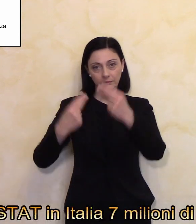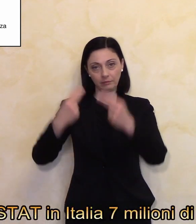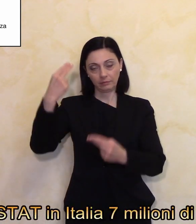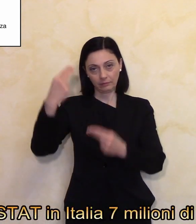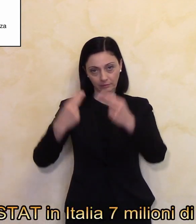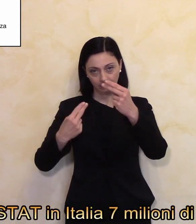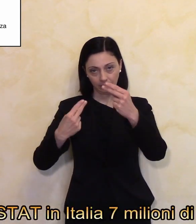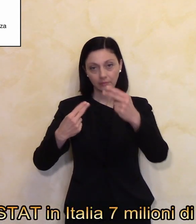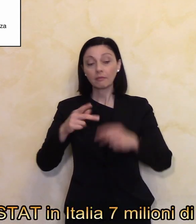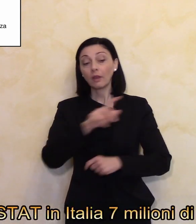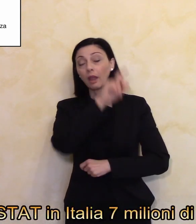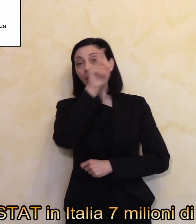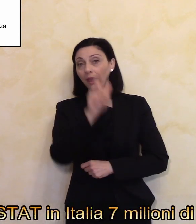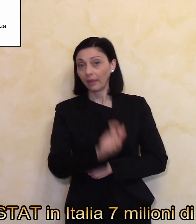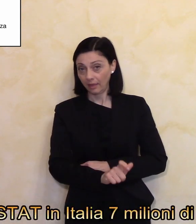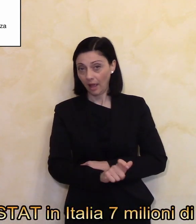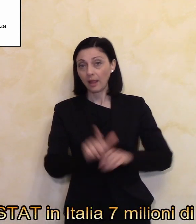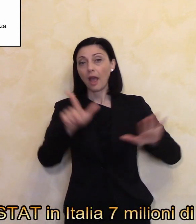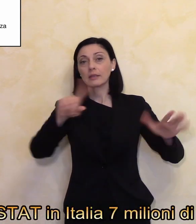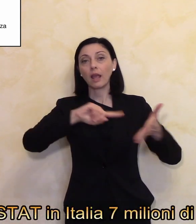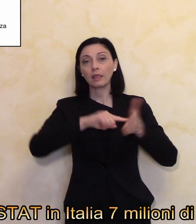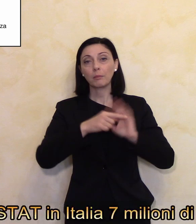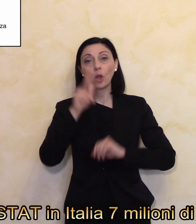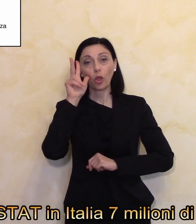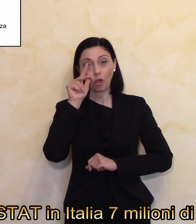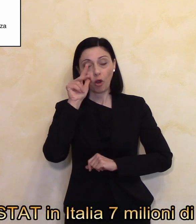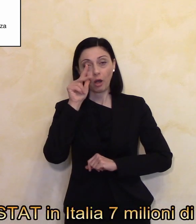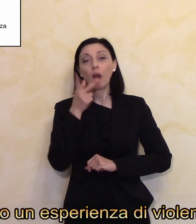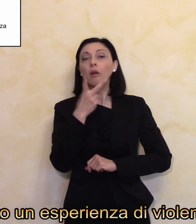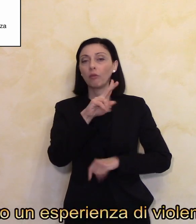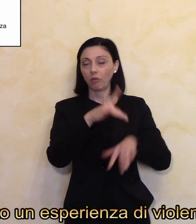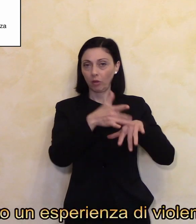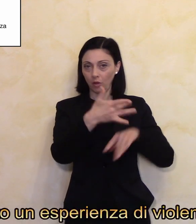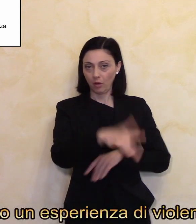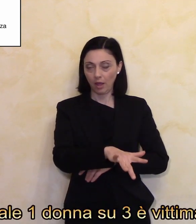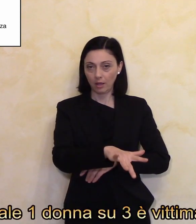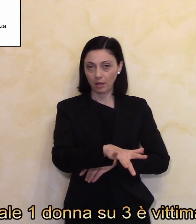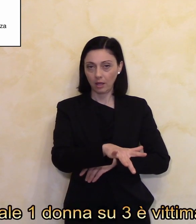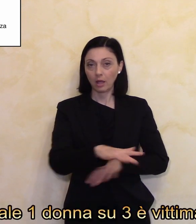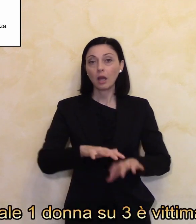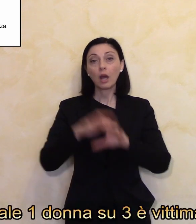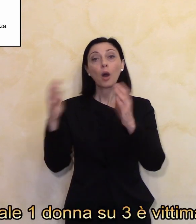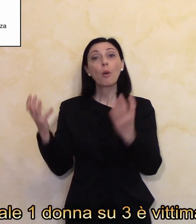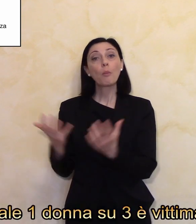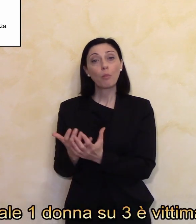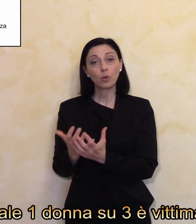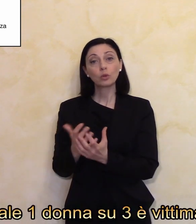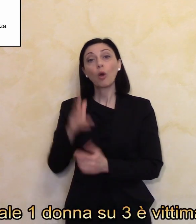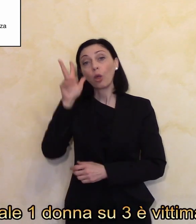'Istat in Italia 7 milioni di donne hanno avuto un'esperienza di violenza. A livello mondiale